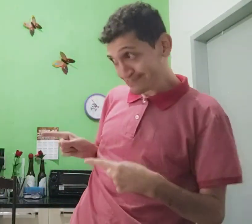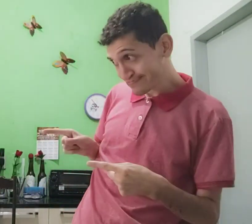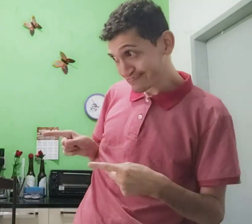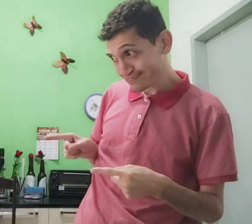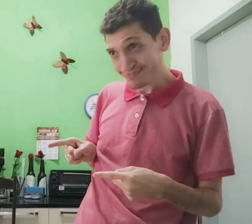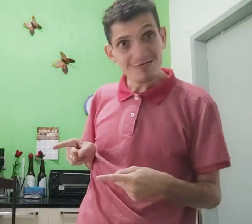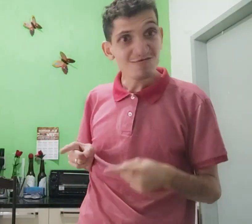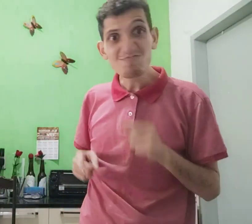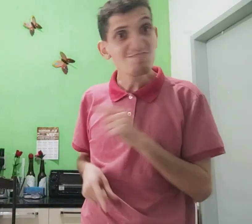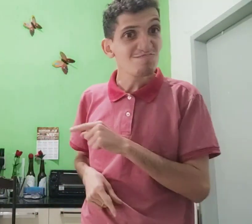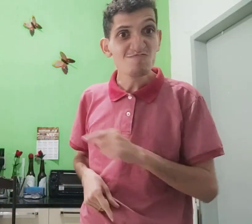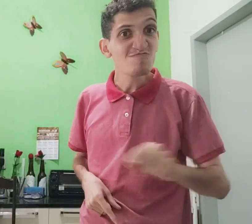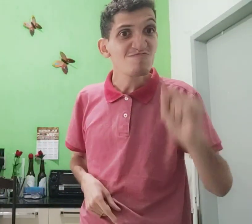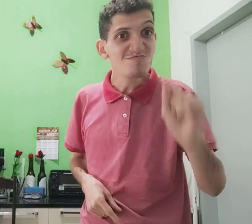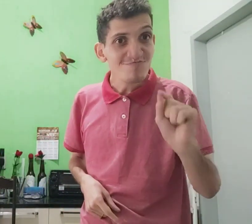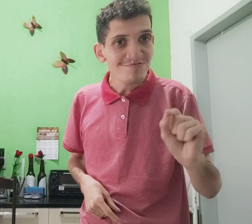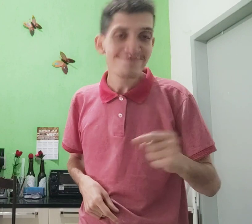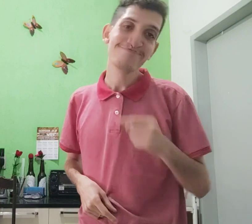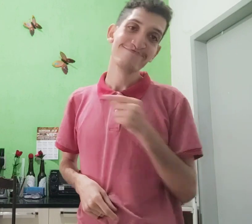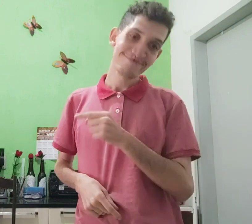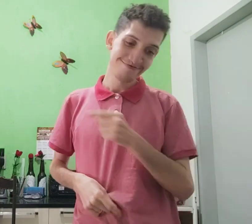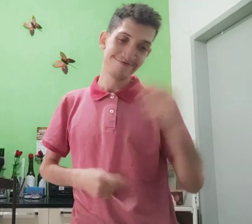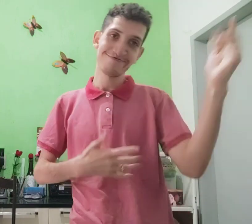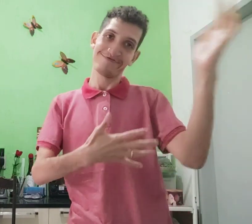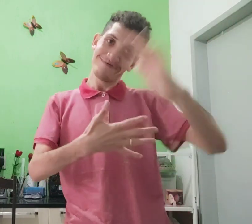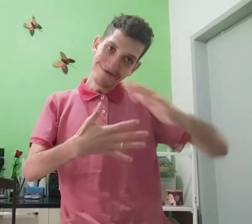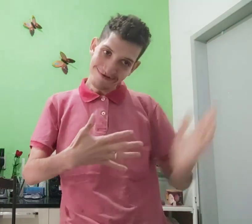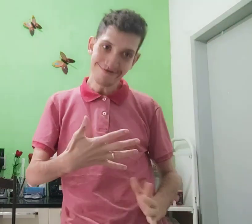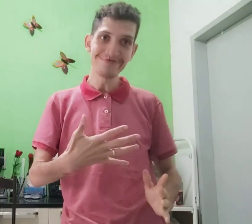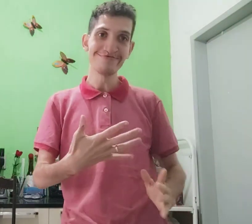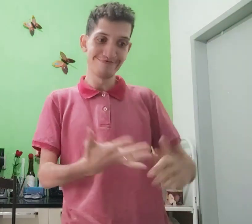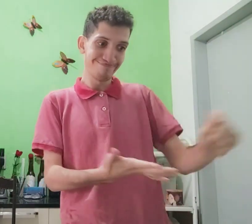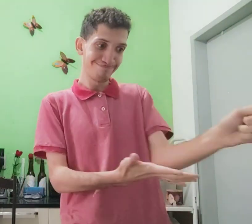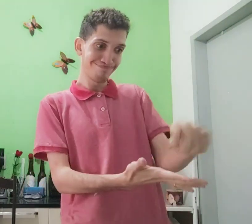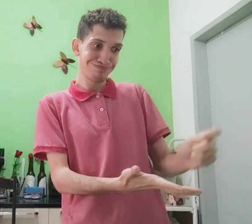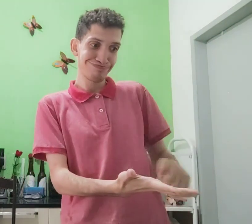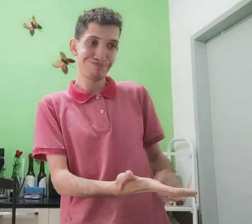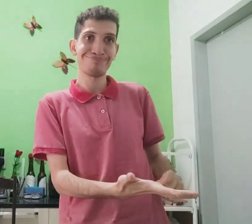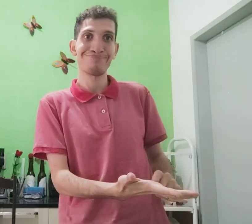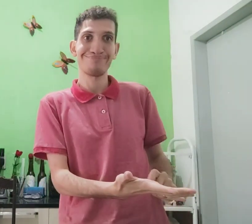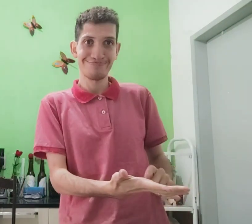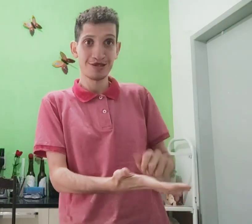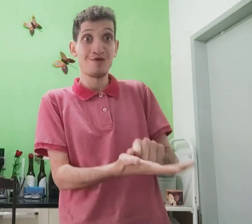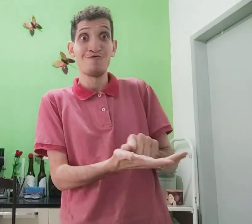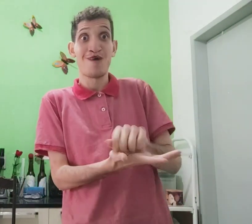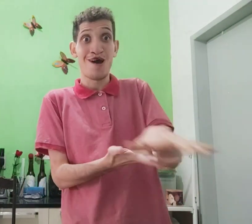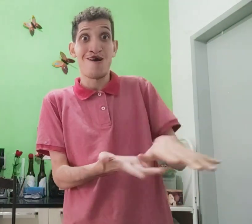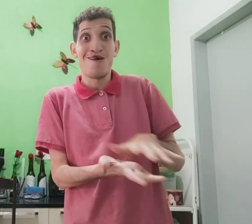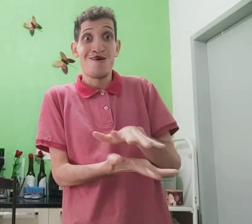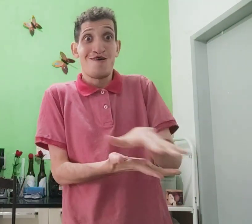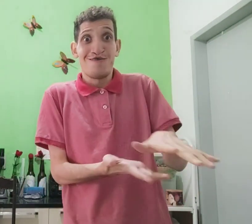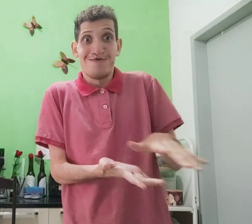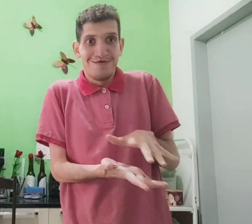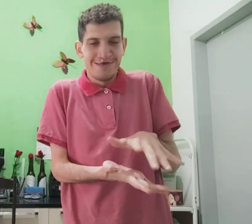Olha aqui ao lado, o que é isso? Isso, livre, escrito, escrito,